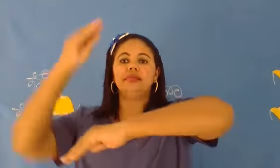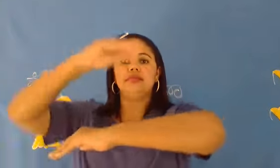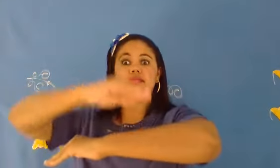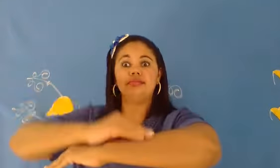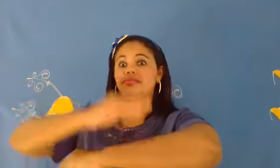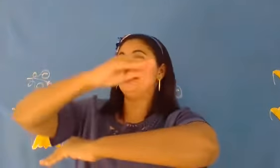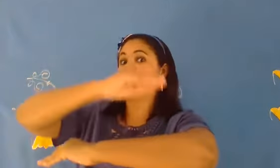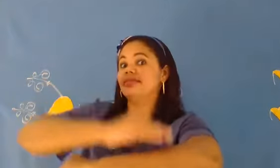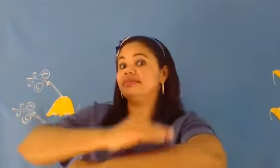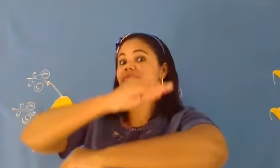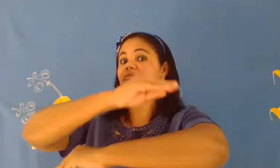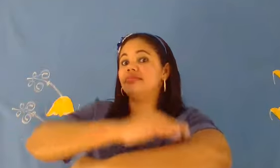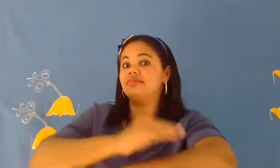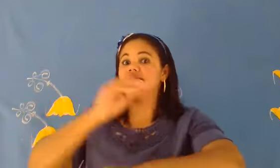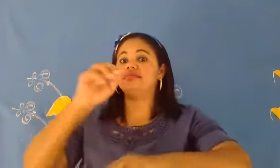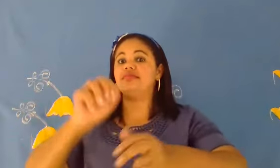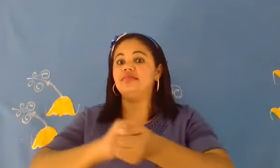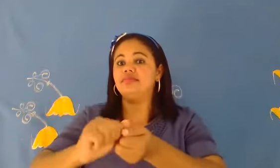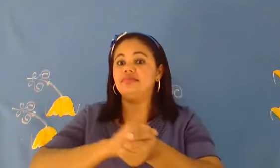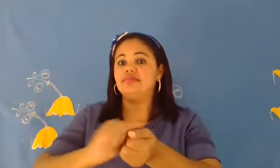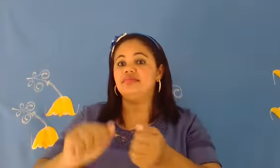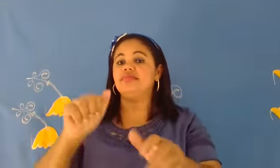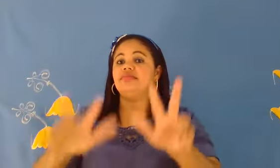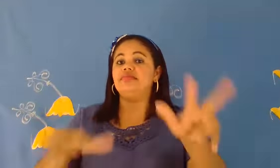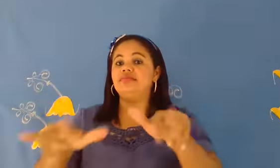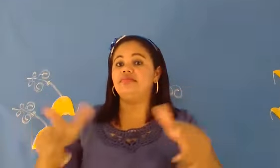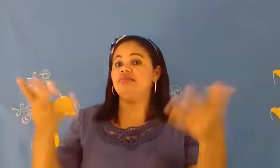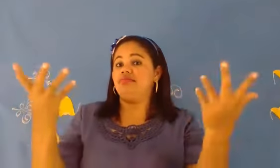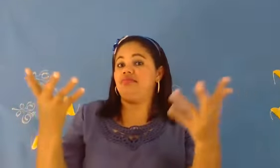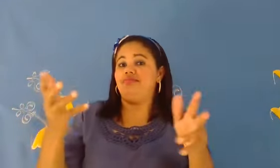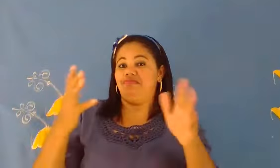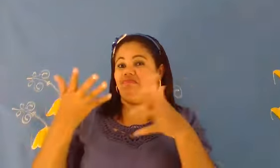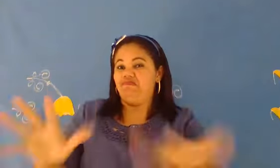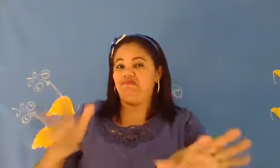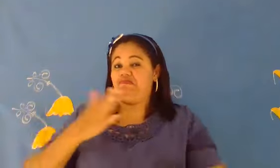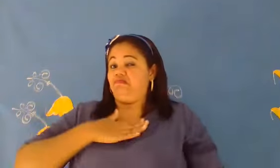O sapo não lava o pé. Não lava porque não quer.